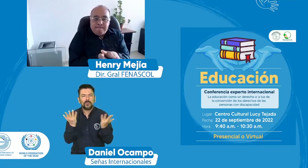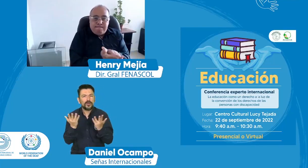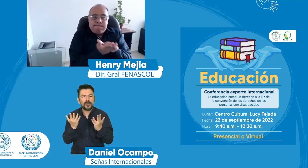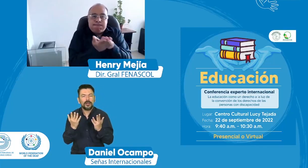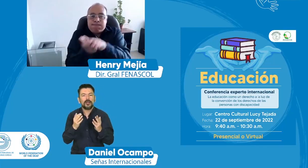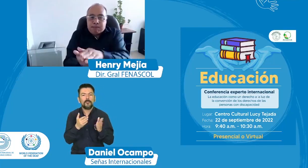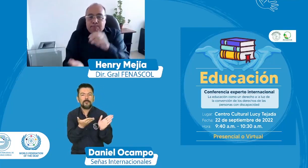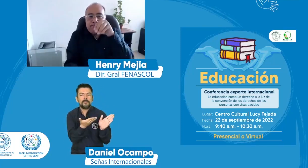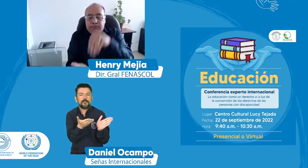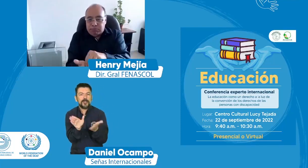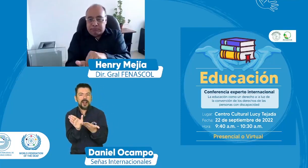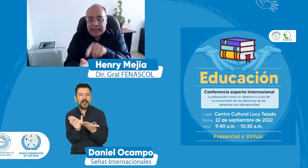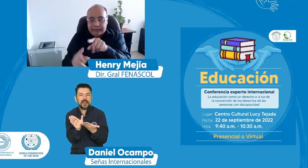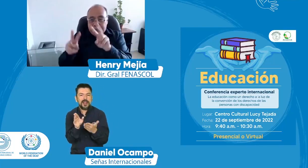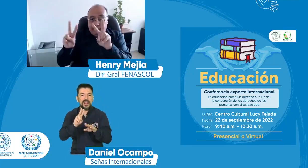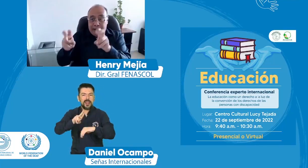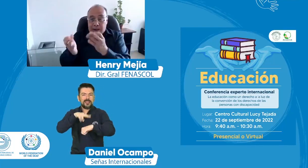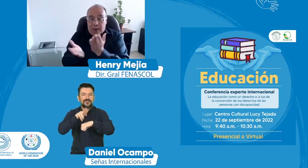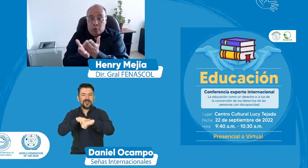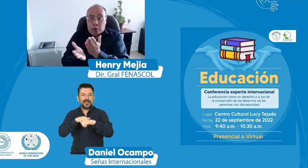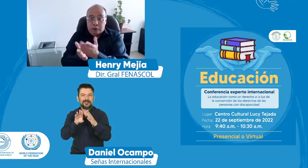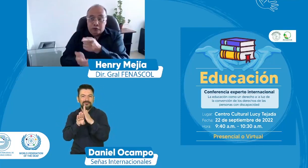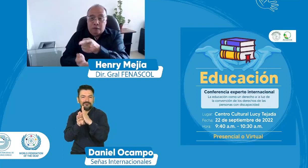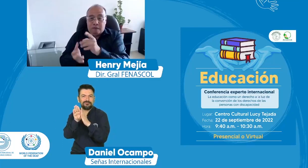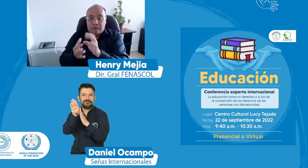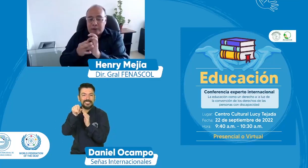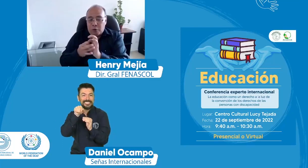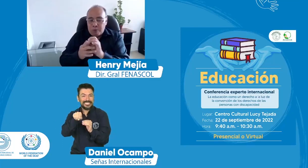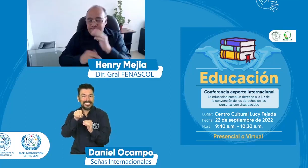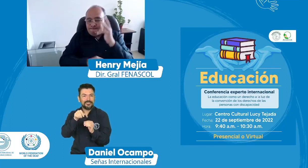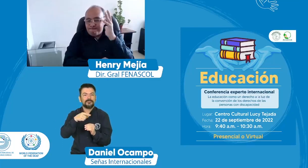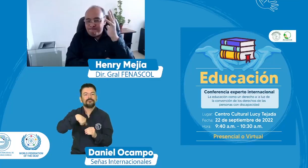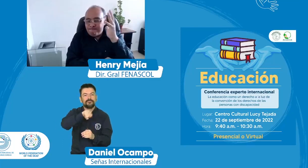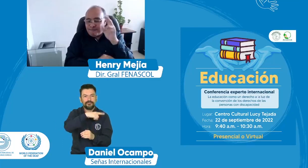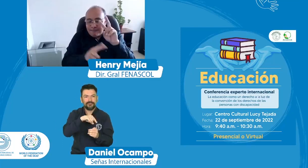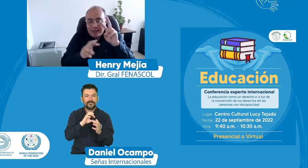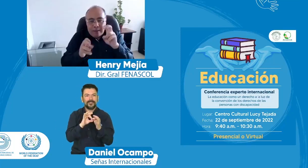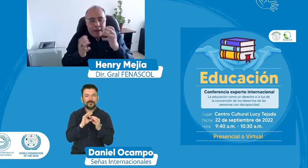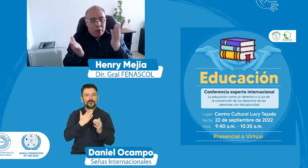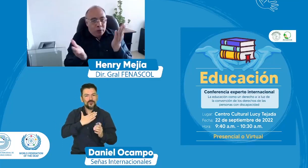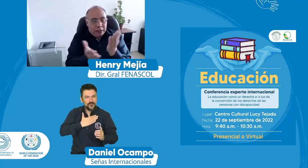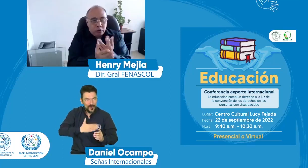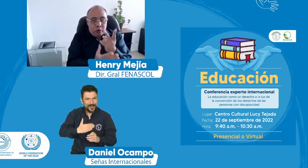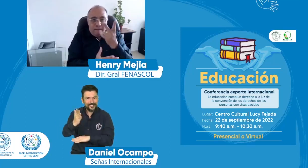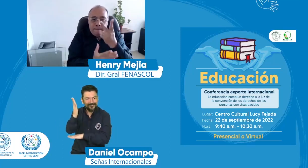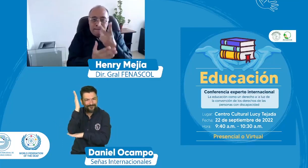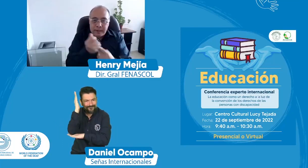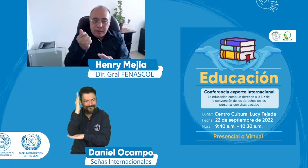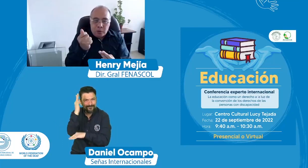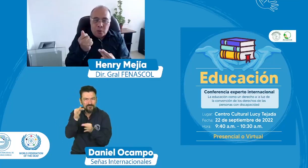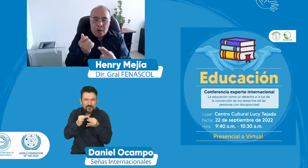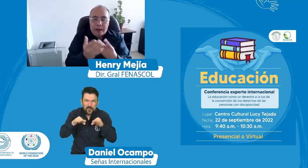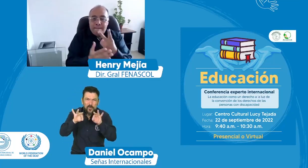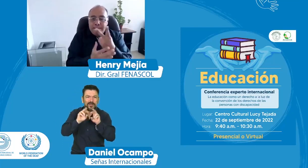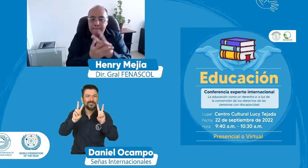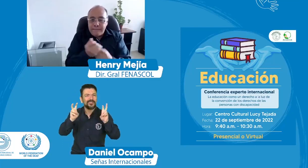construcción del plan de desarrollo y es por eso que queremos hacerlo queremos que este manifiesto pueda llegar a este plan de